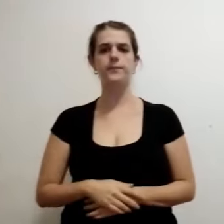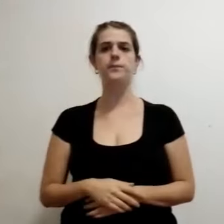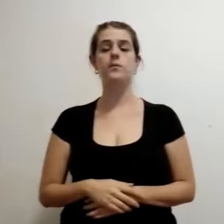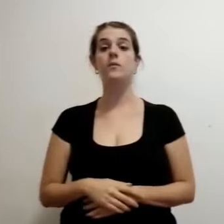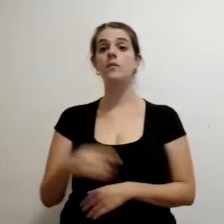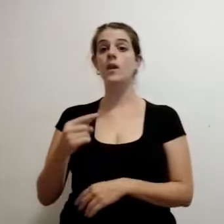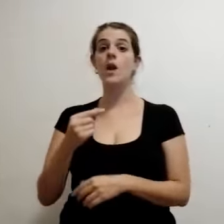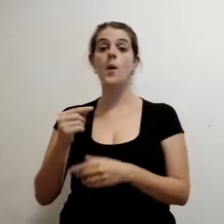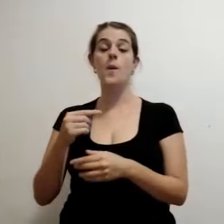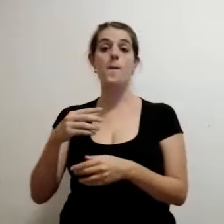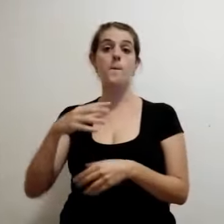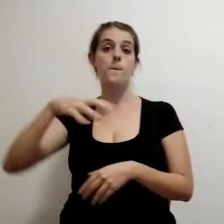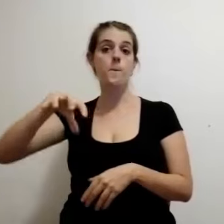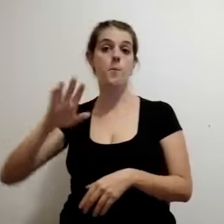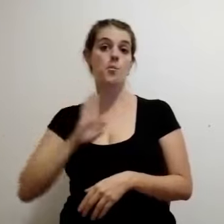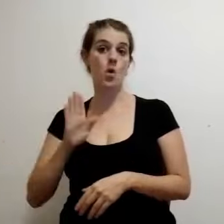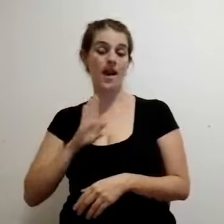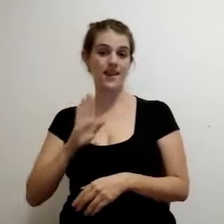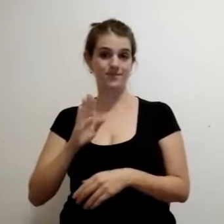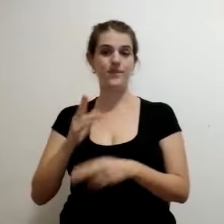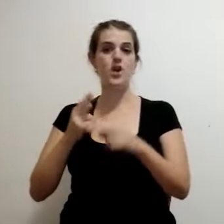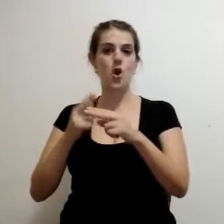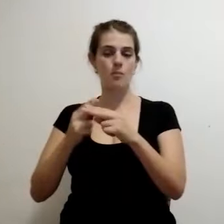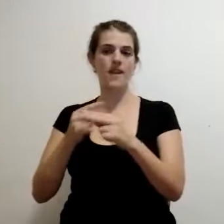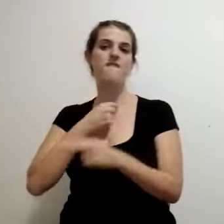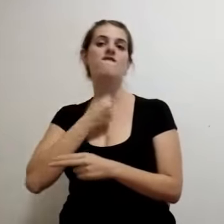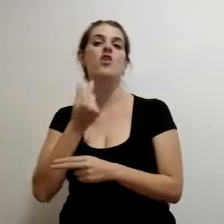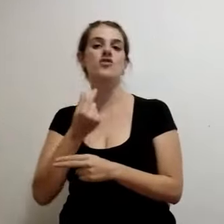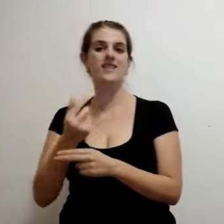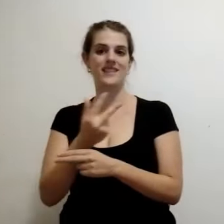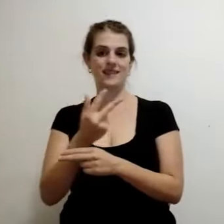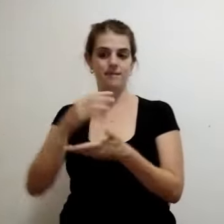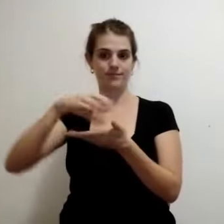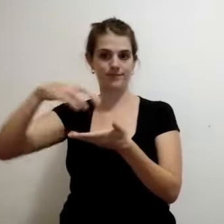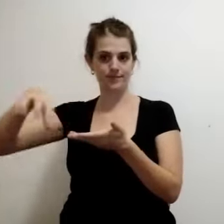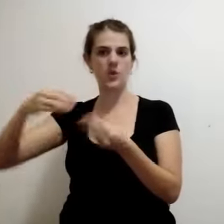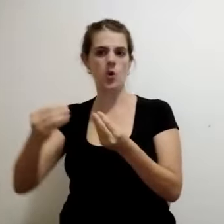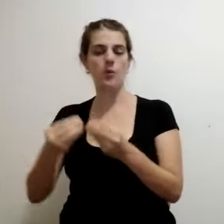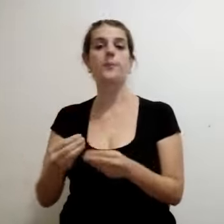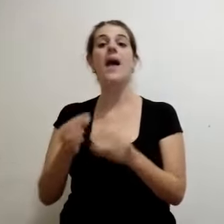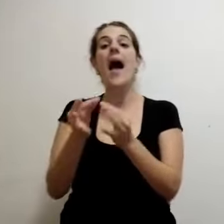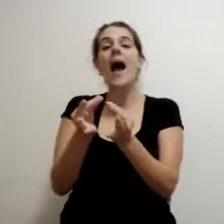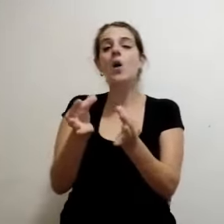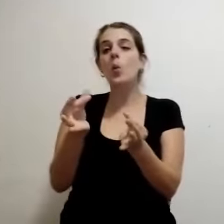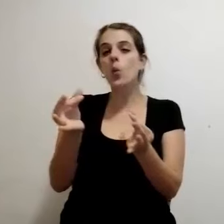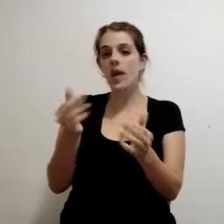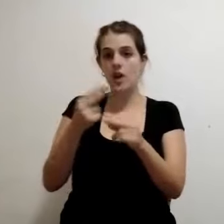Las voces femeninas de coro mixto es soprano, intermedio, mesosoprano y la voz grave